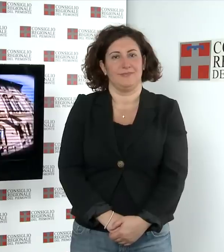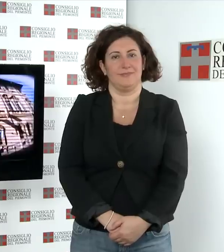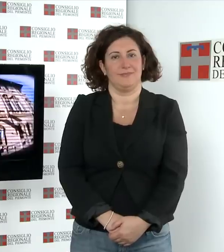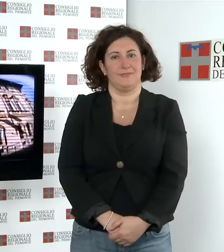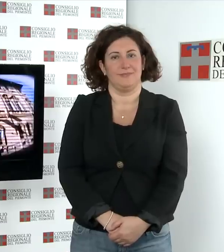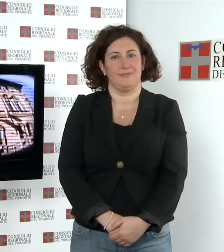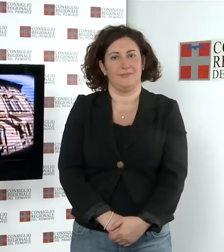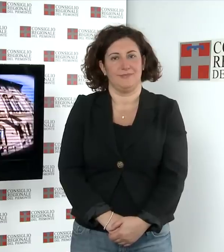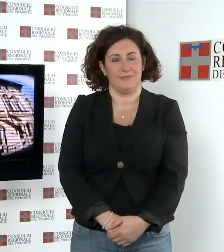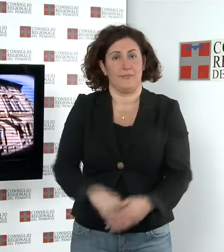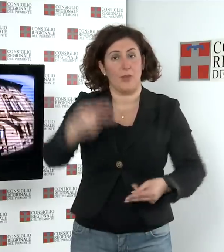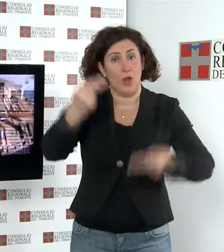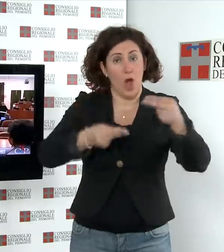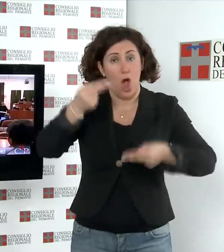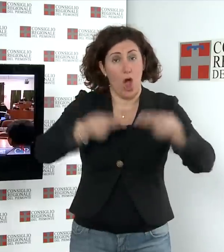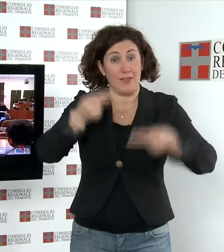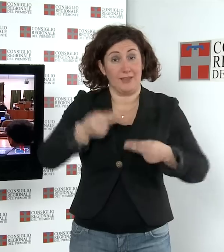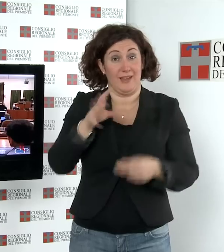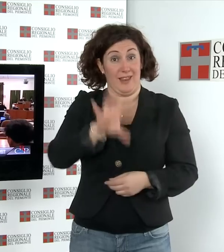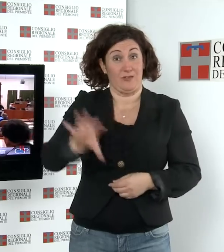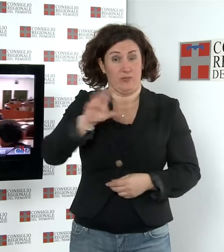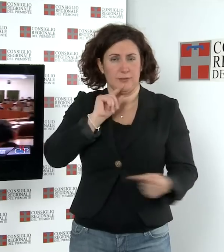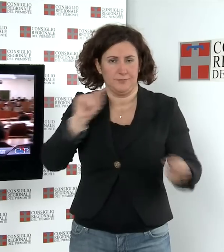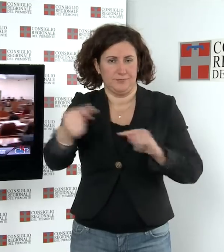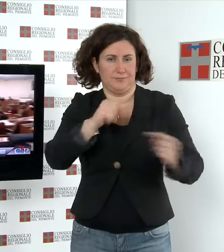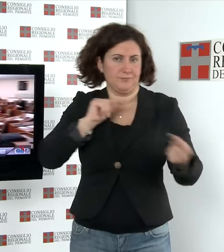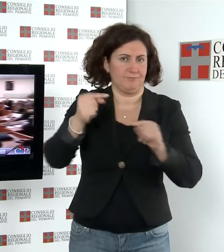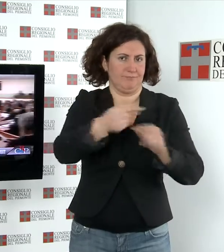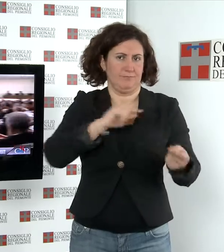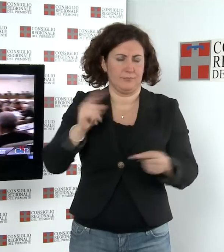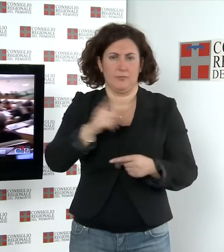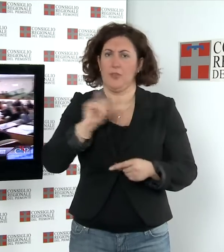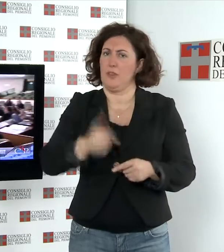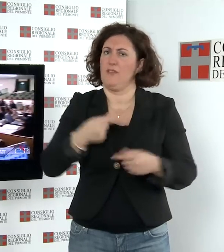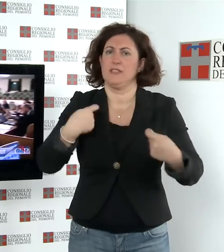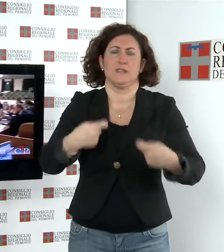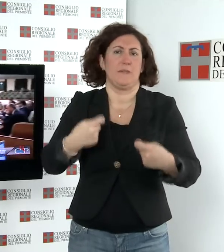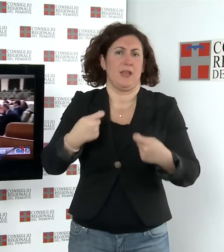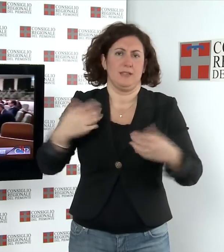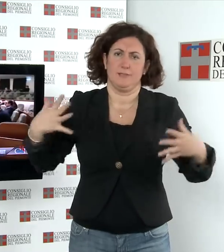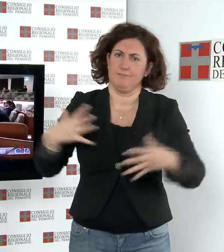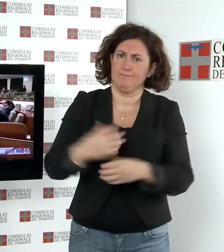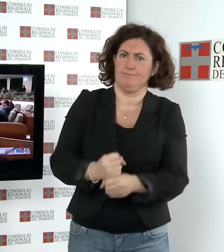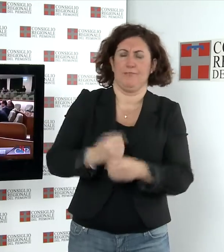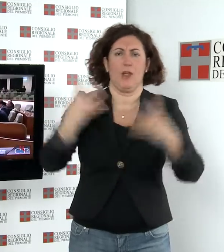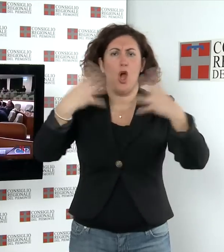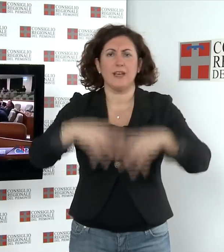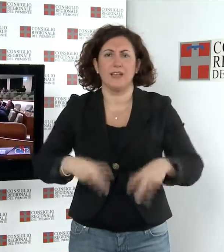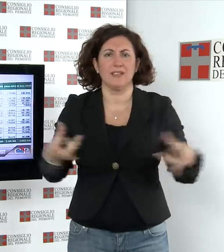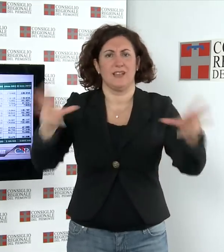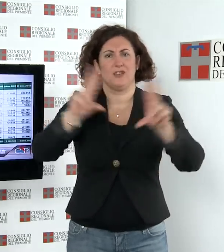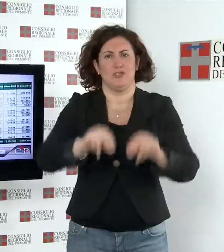Dibattito sui conti della Regione Contenimento della spesa, riduzione del debito, riorganizzazione delle strutture regionali,